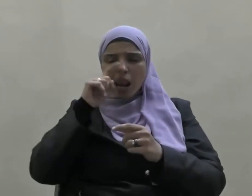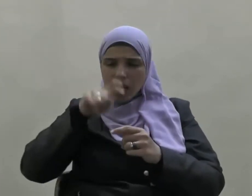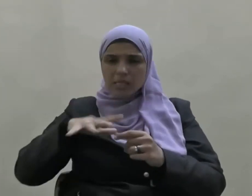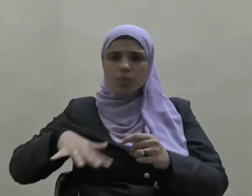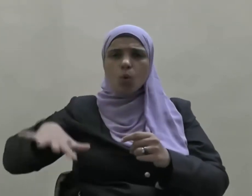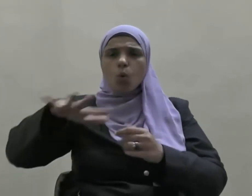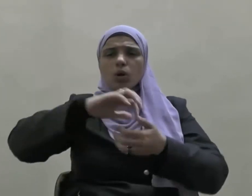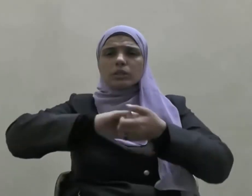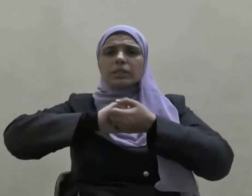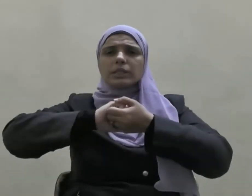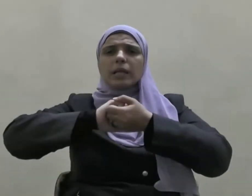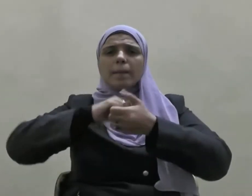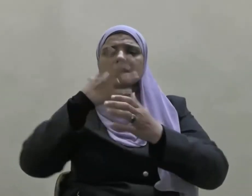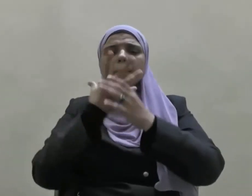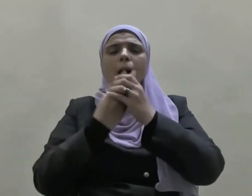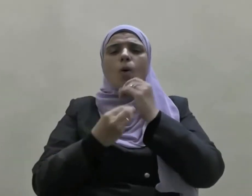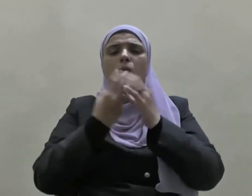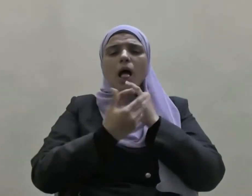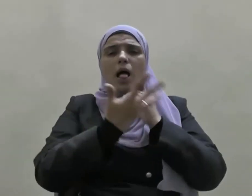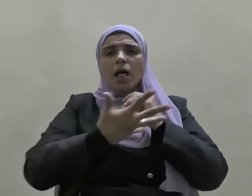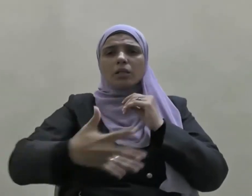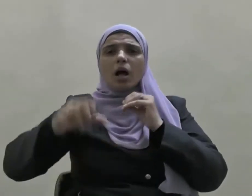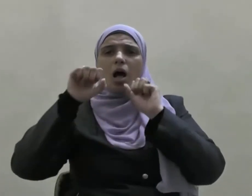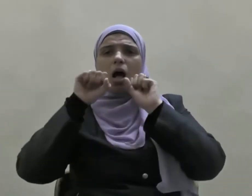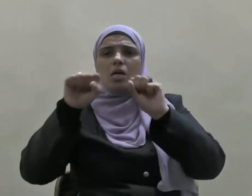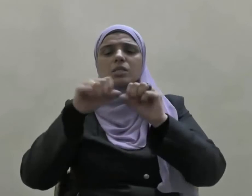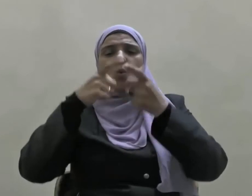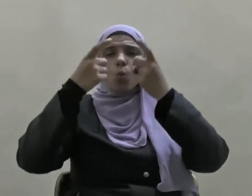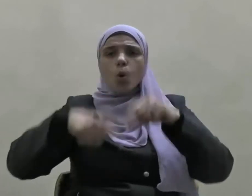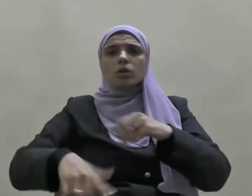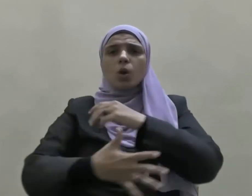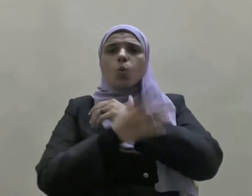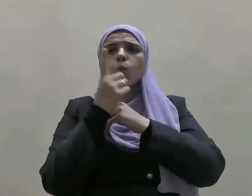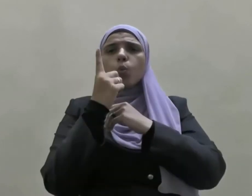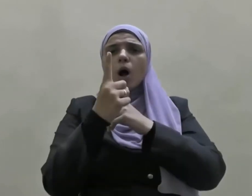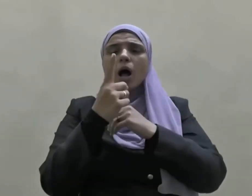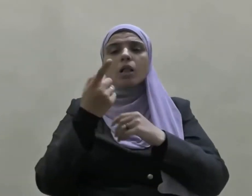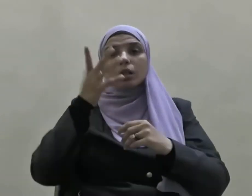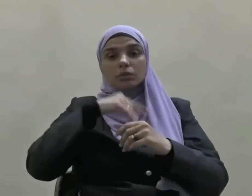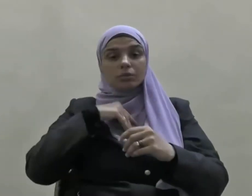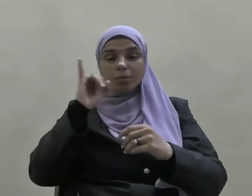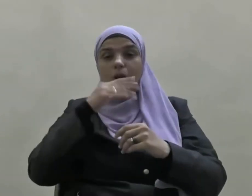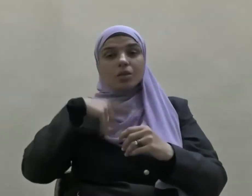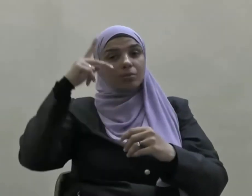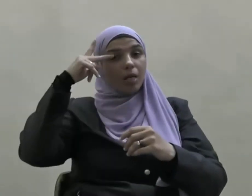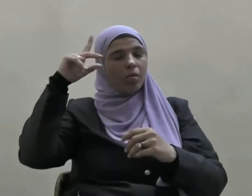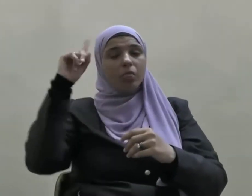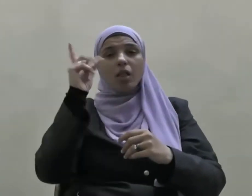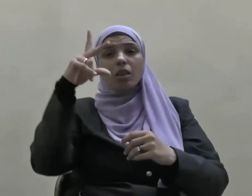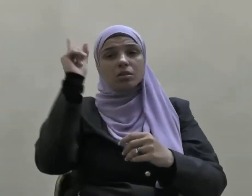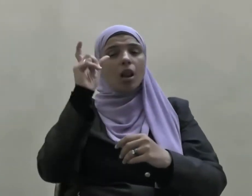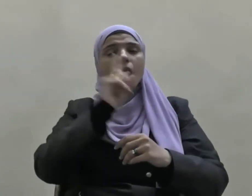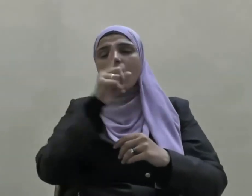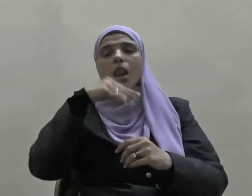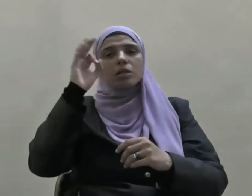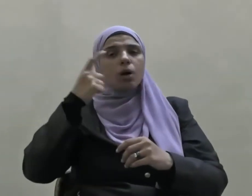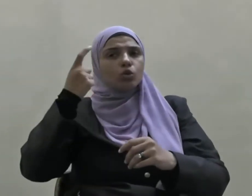التماسك بين أبناء الوطن الواحد وتقديم حسن الظن عند سماع